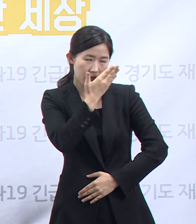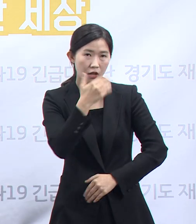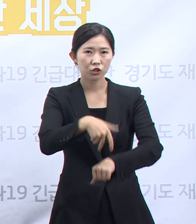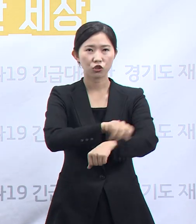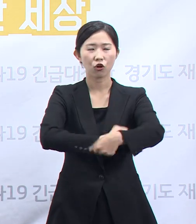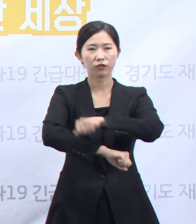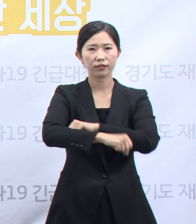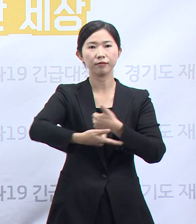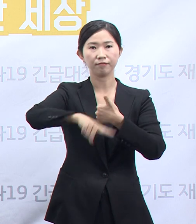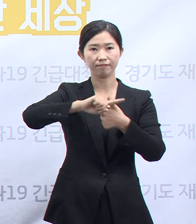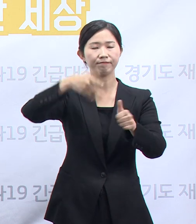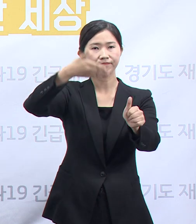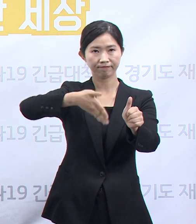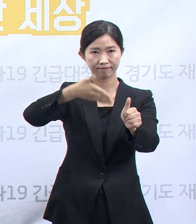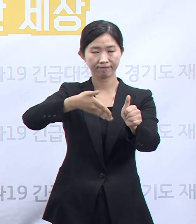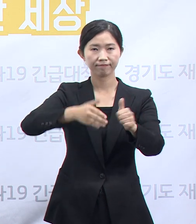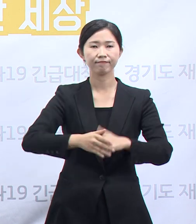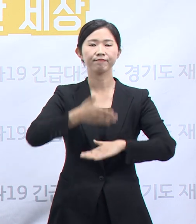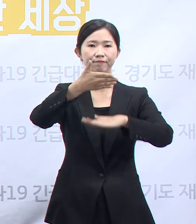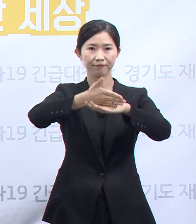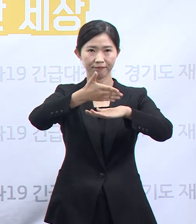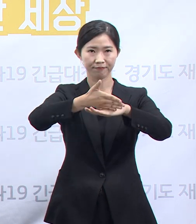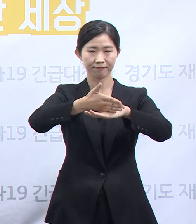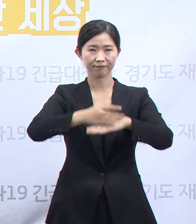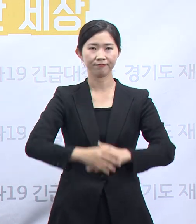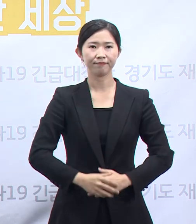따라주시길 다시 한번 당부드립니다. 감사합니다.